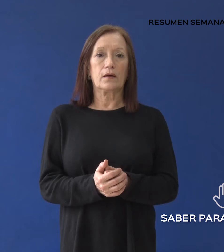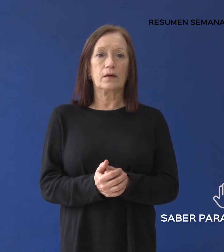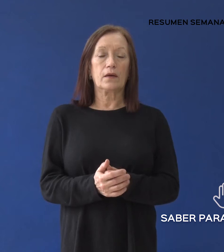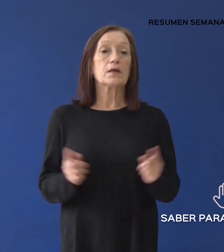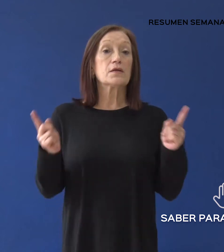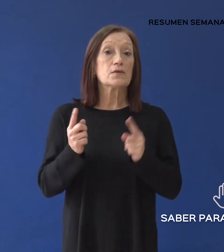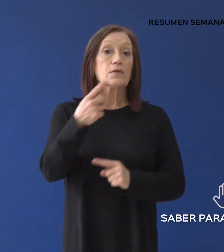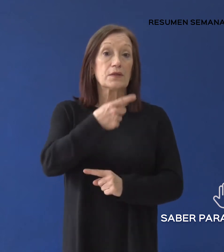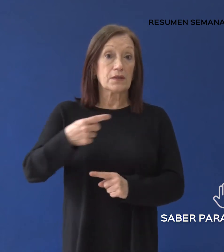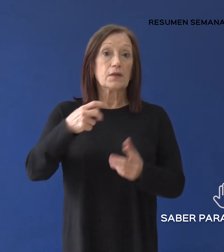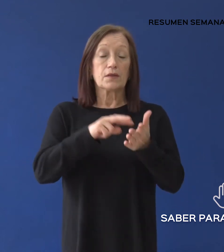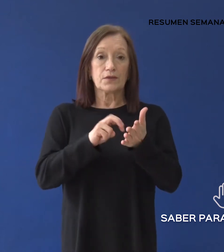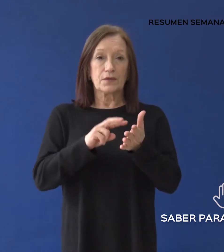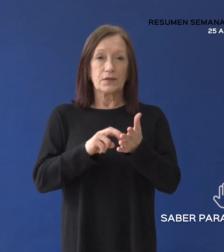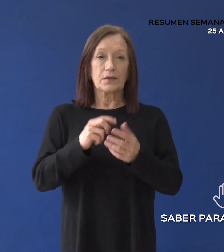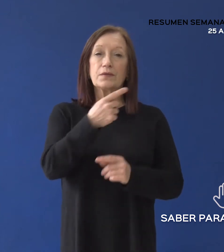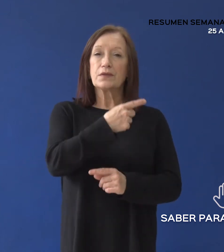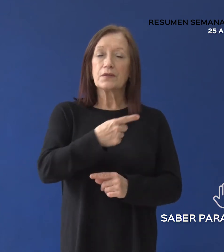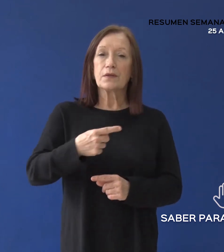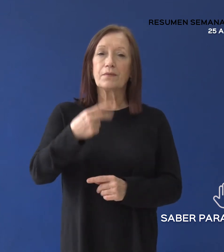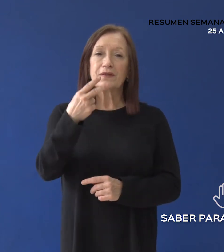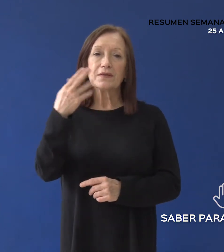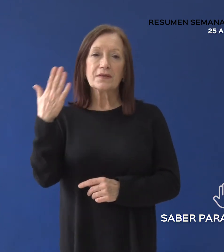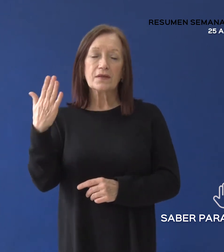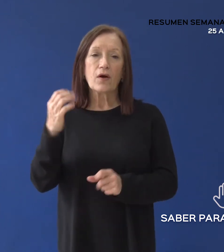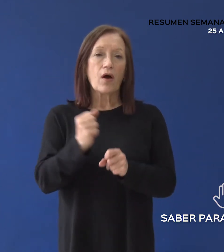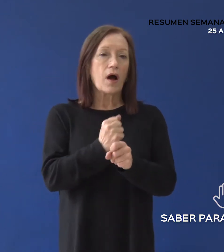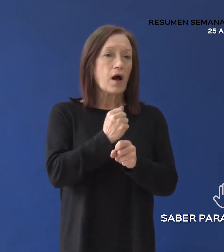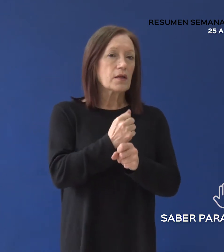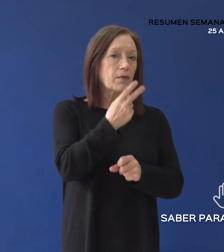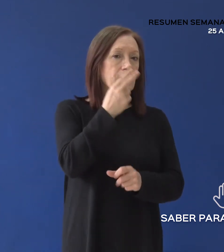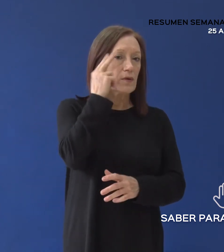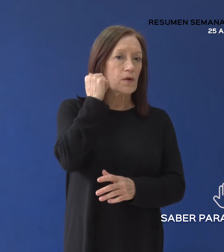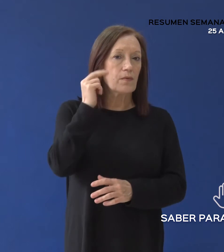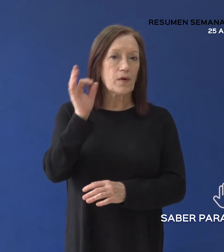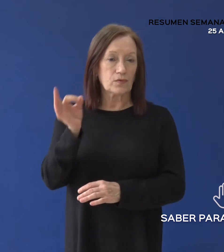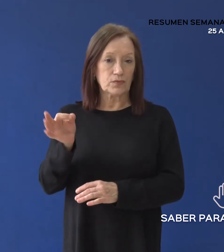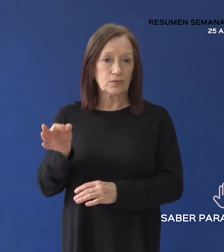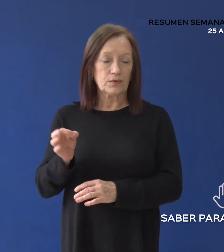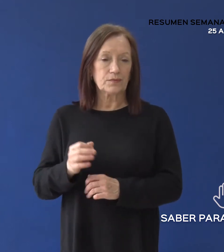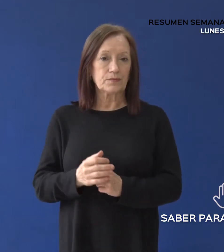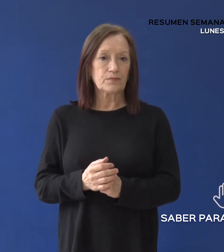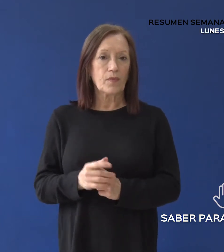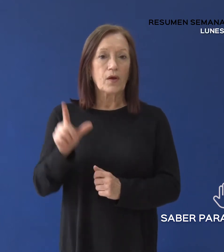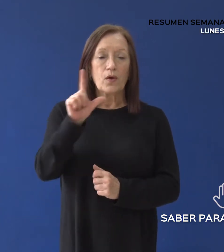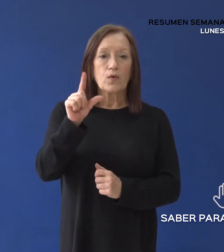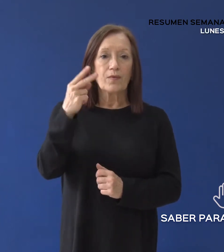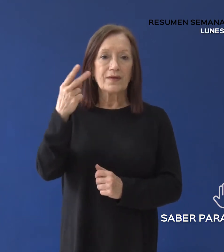Resumen semanal de noticias, semana del 25 al 29 de octubre. Lunes 25.